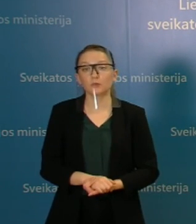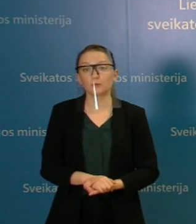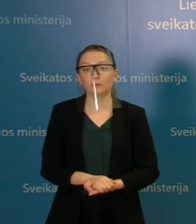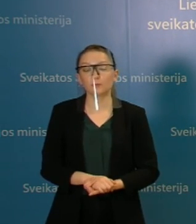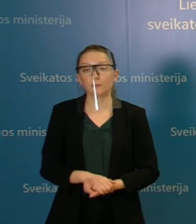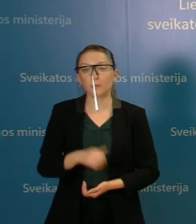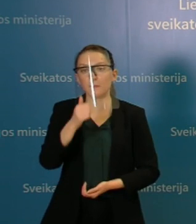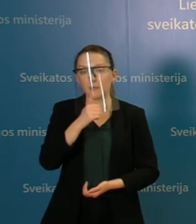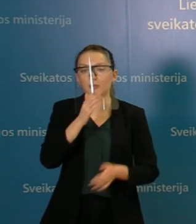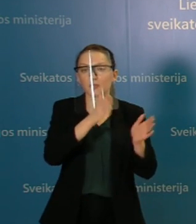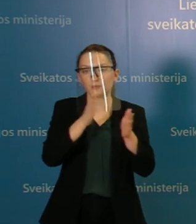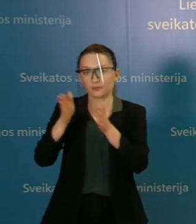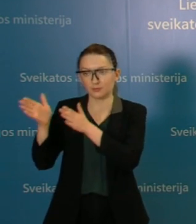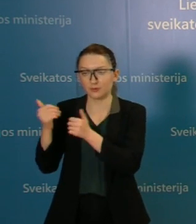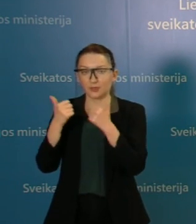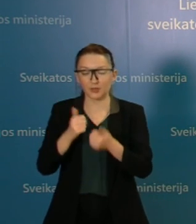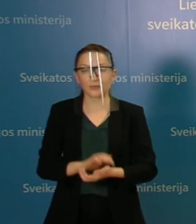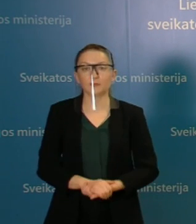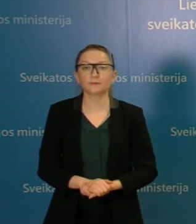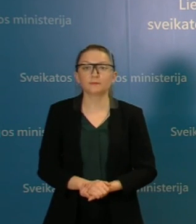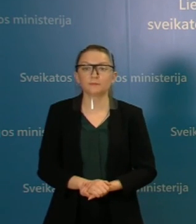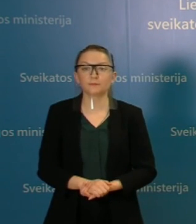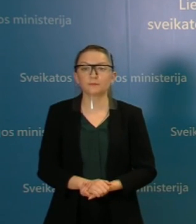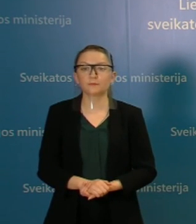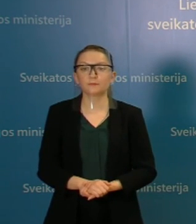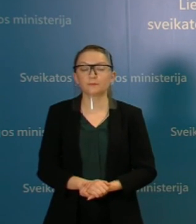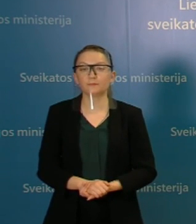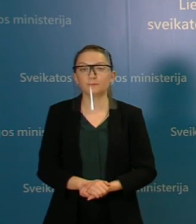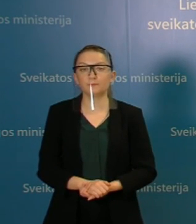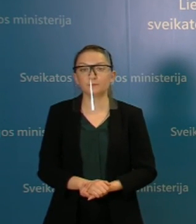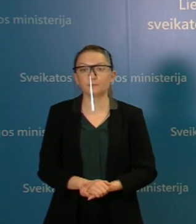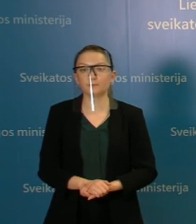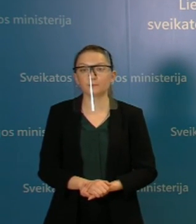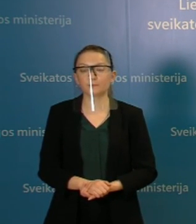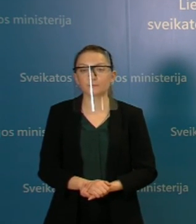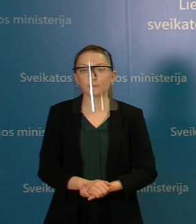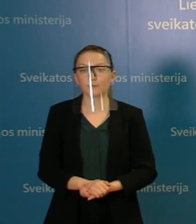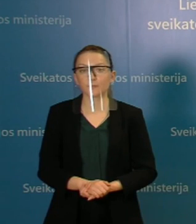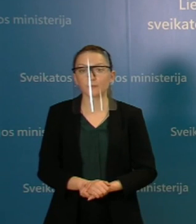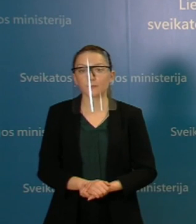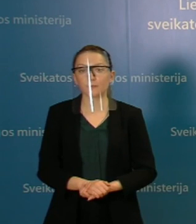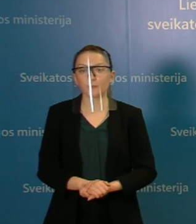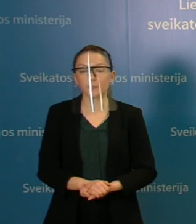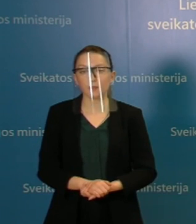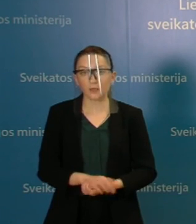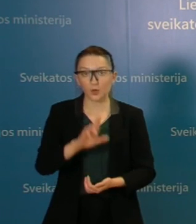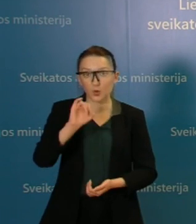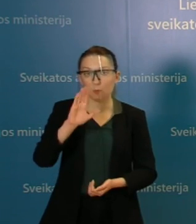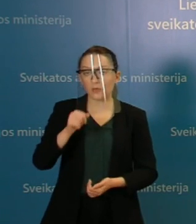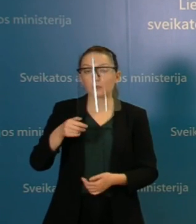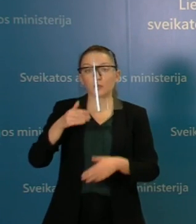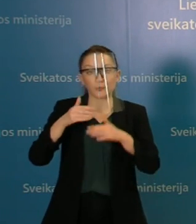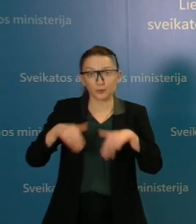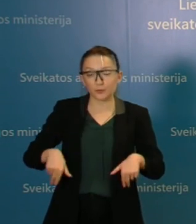Bandysim beilės tvarka per redaksijas pereiti, kad neliktų neuždutų klausimų. Roberta, matau, neturi